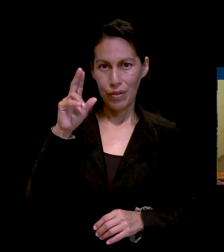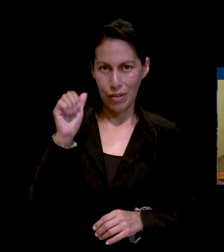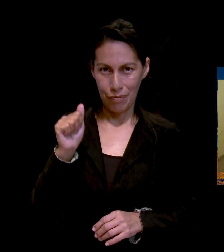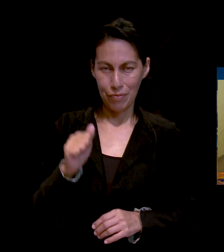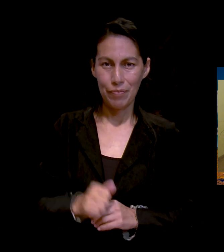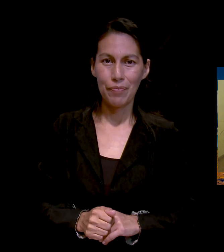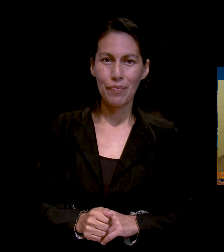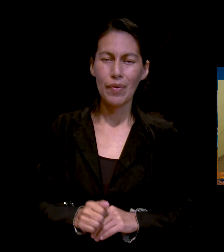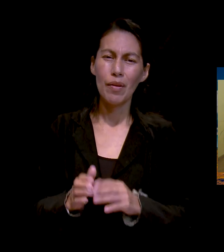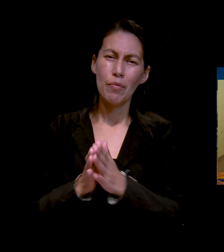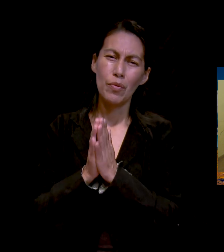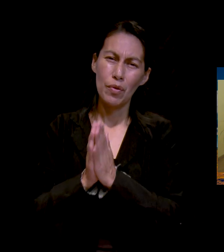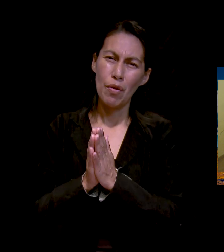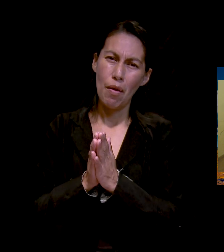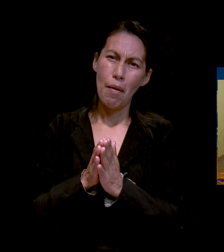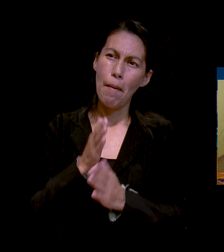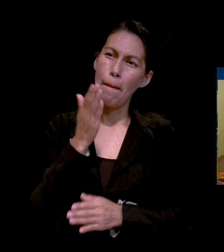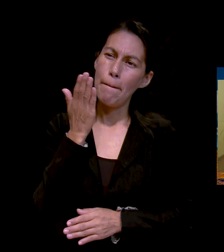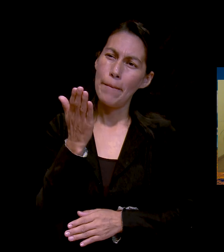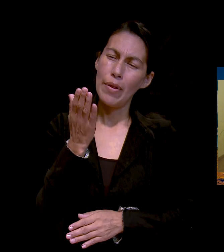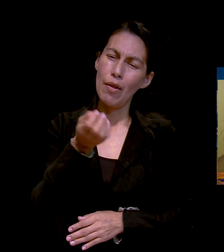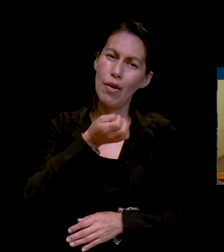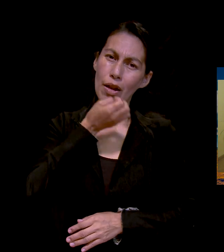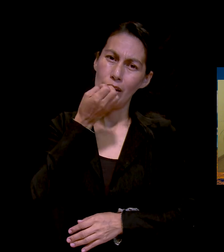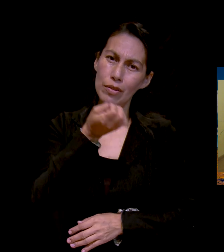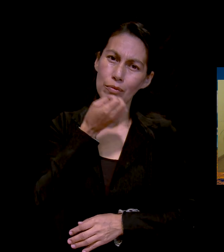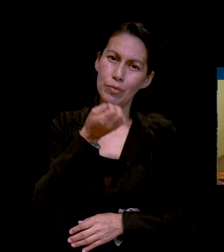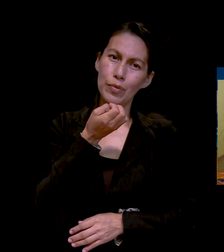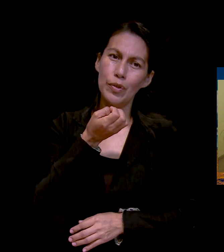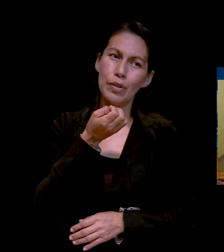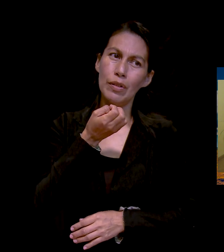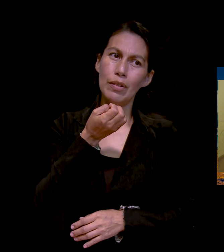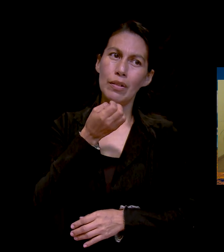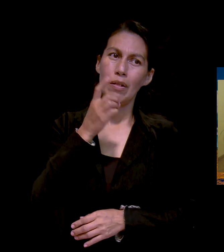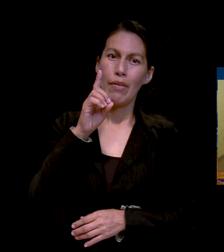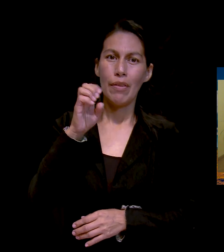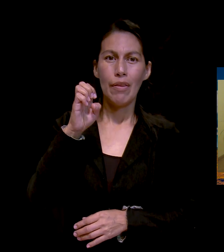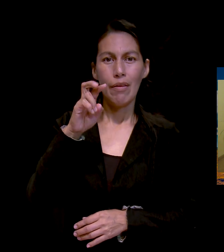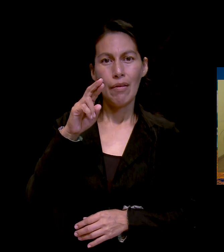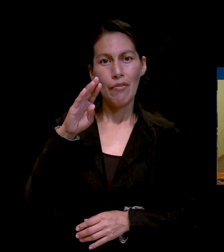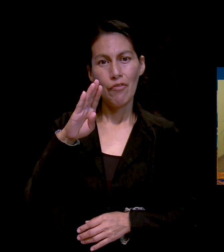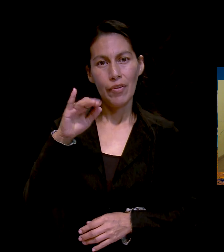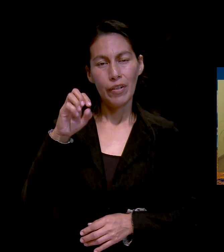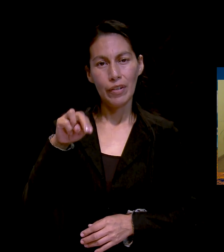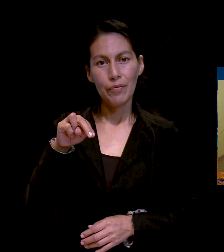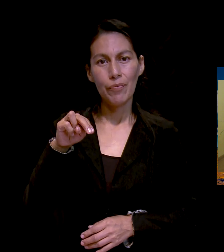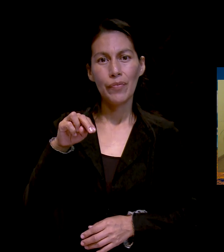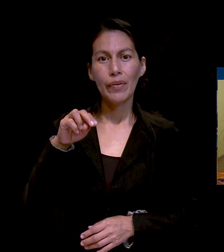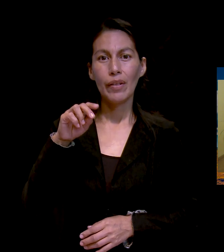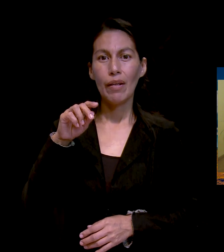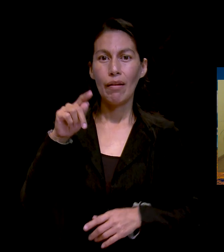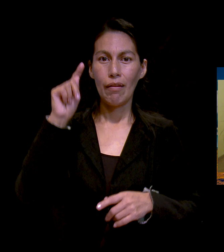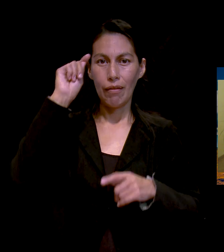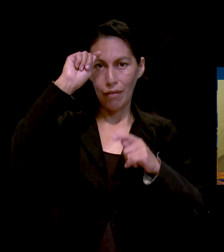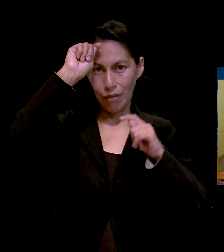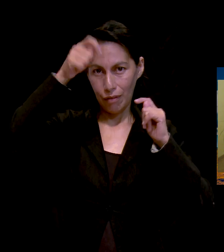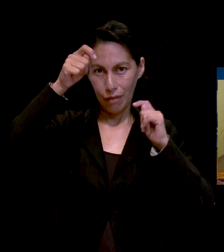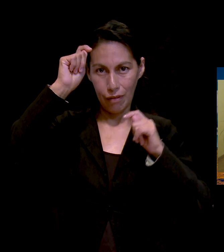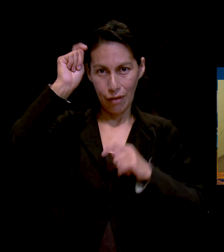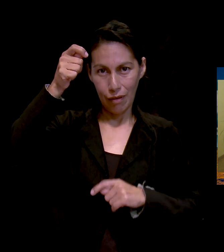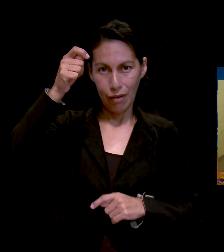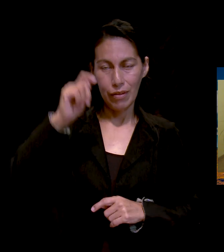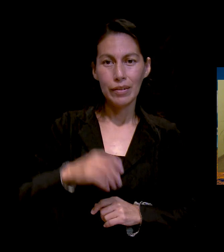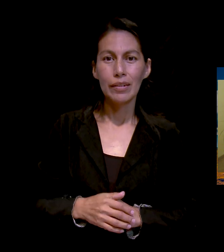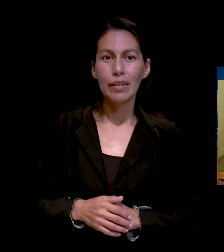Ferguson de Texas para que mejore su salud y también por José Manuel de Texas. Estamos